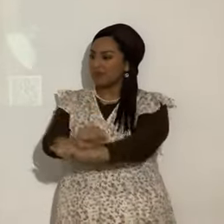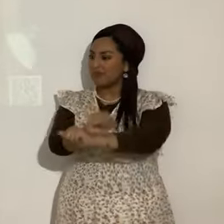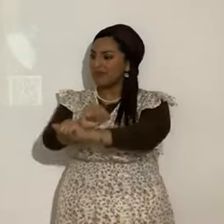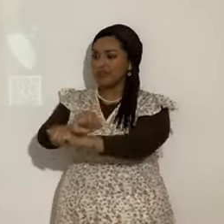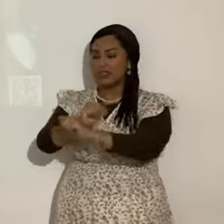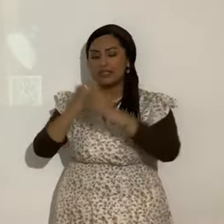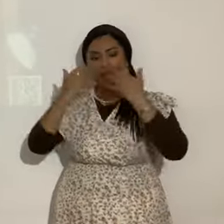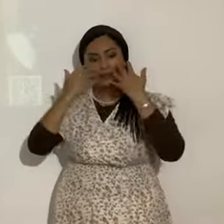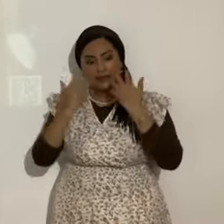peor.